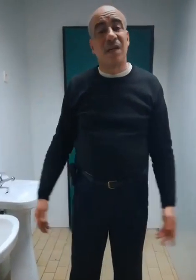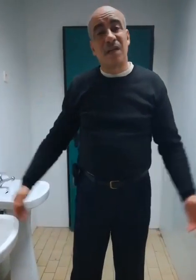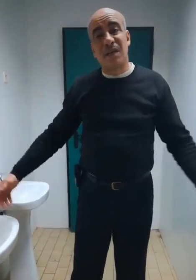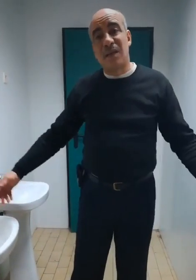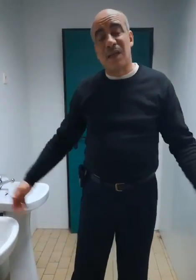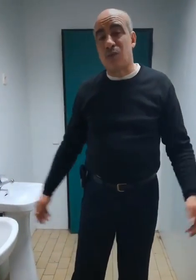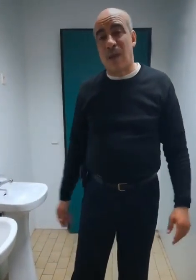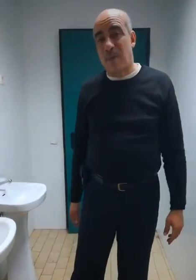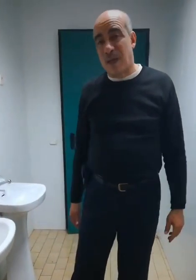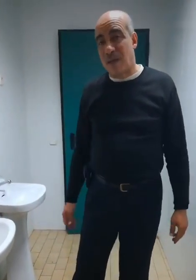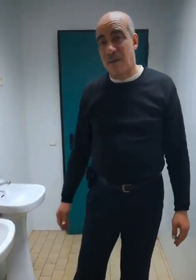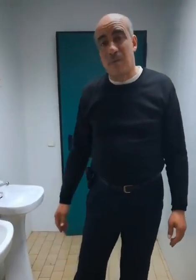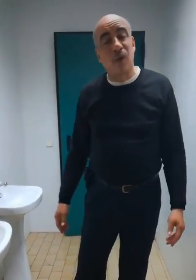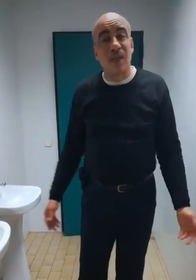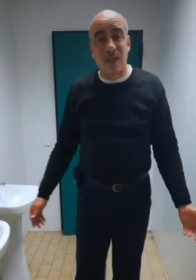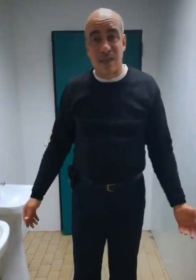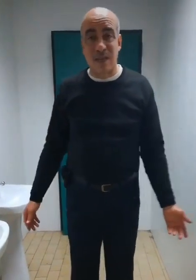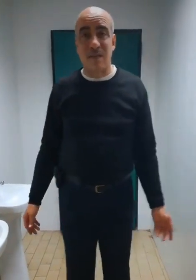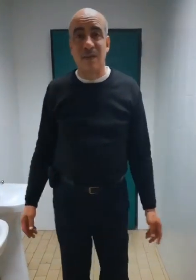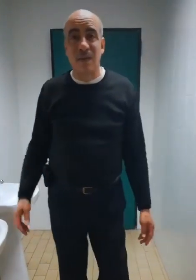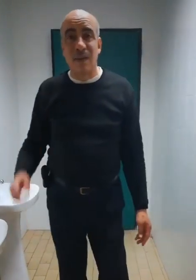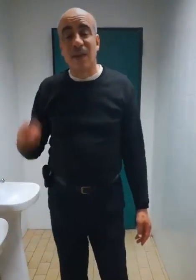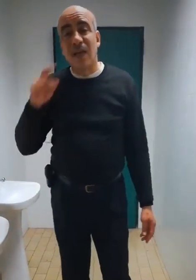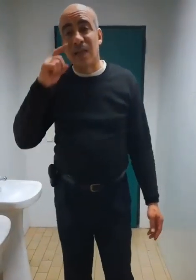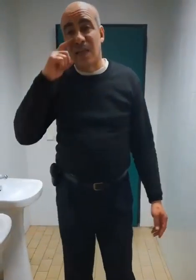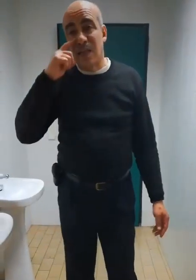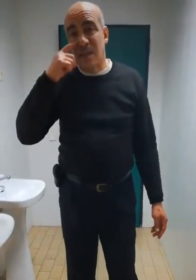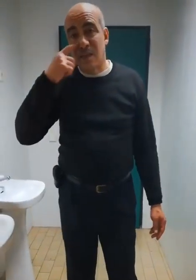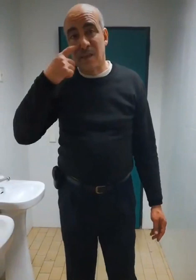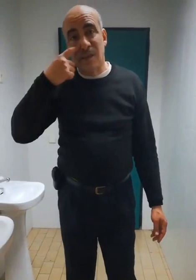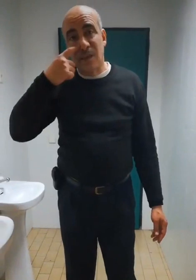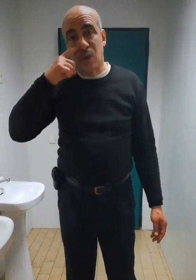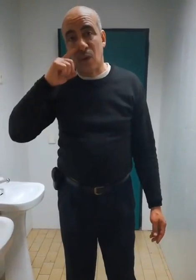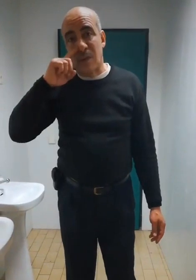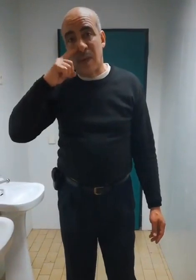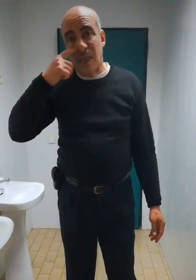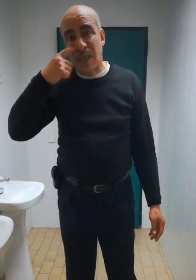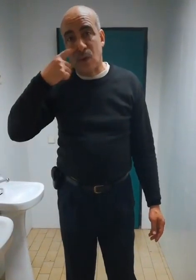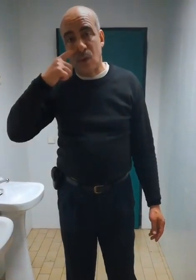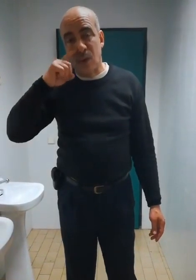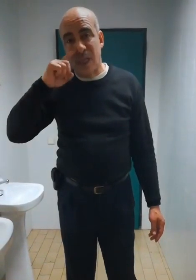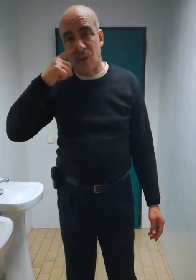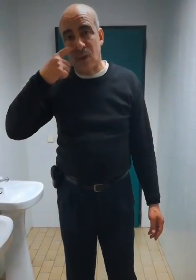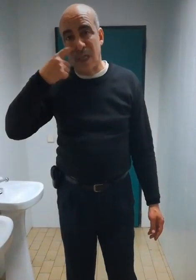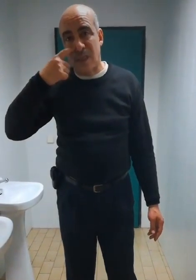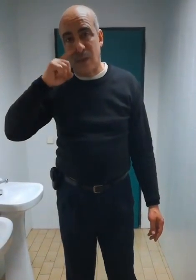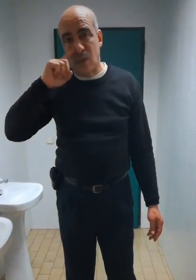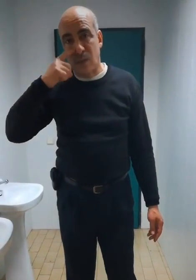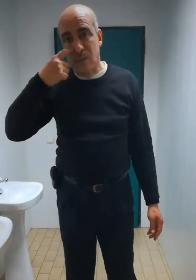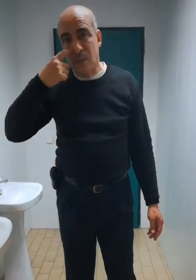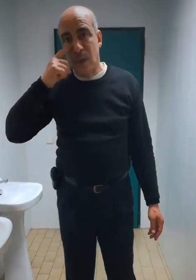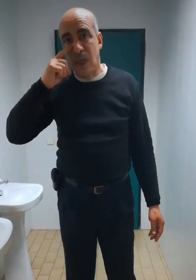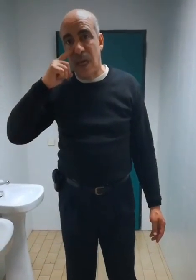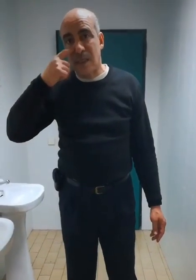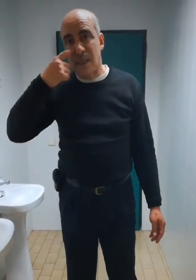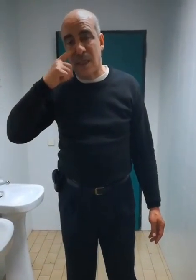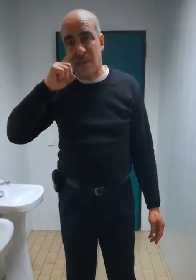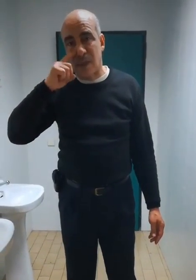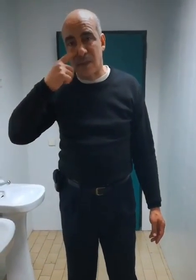C'est une peine, mais c'est ainsi. C que Dieu m'a donné un sexto-sentiment. En sixième sens,